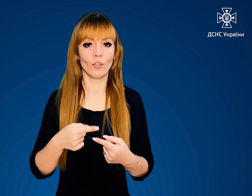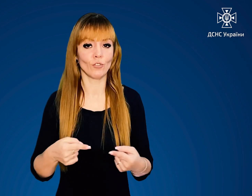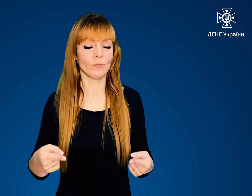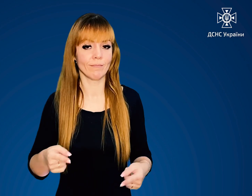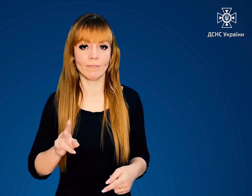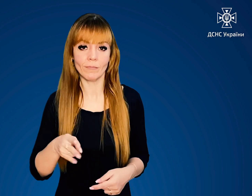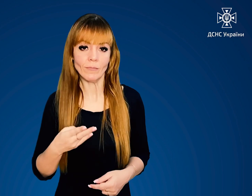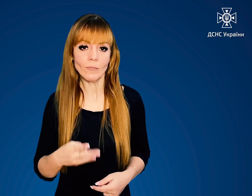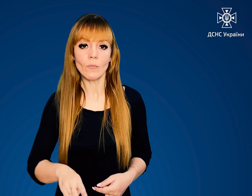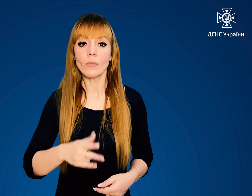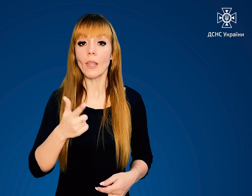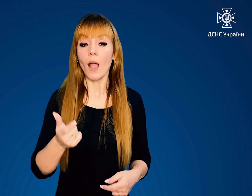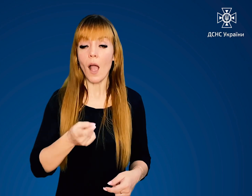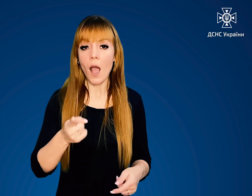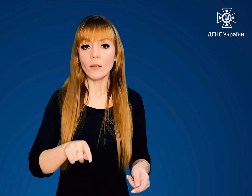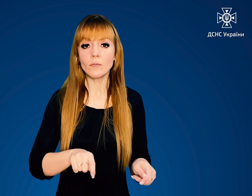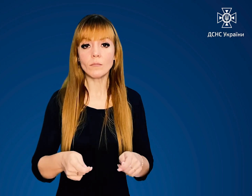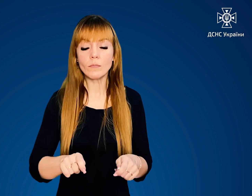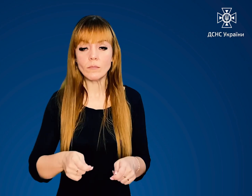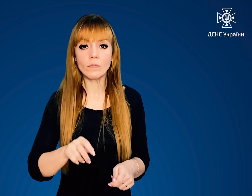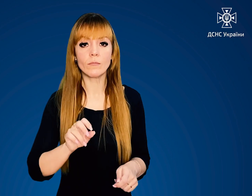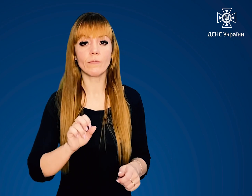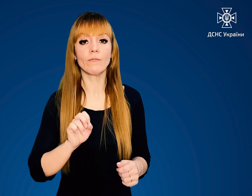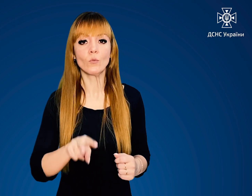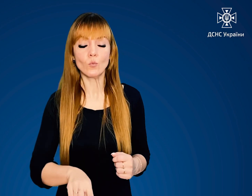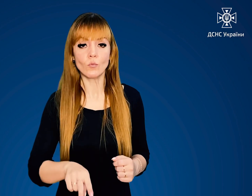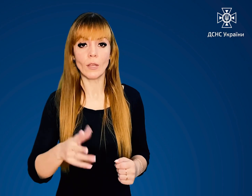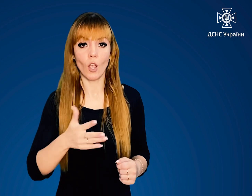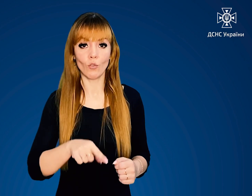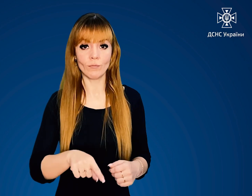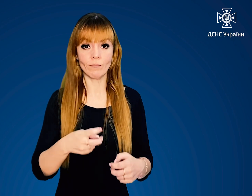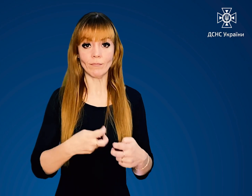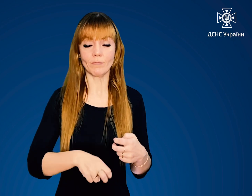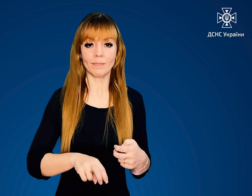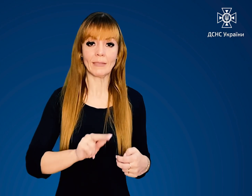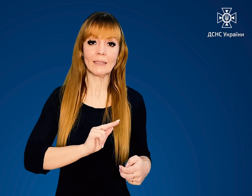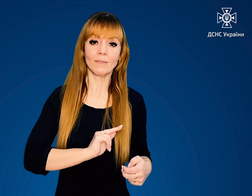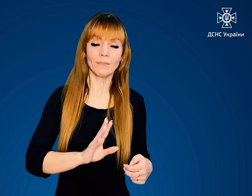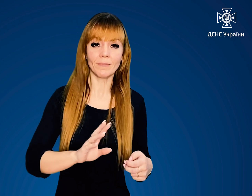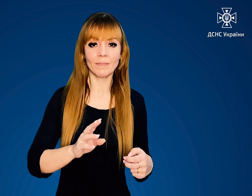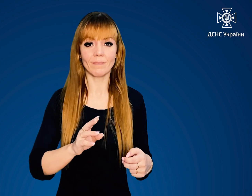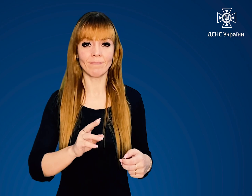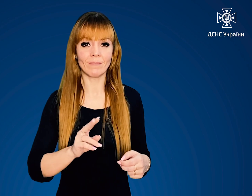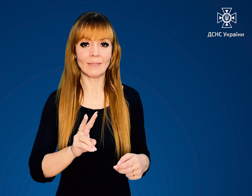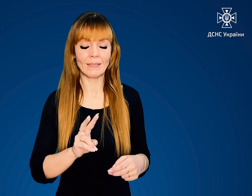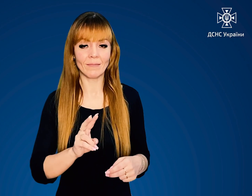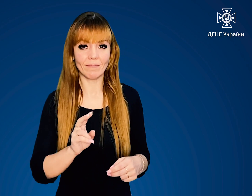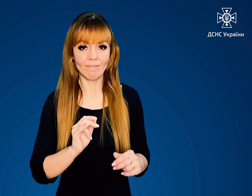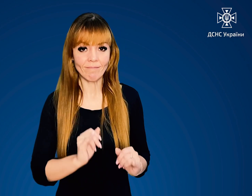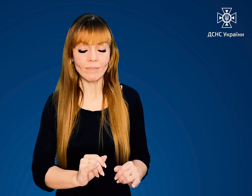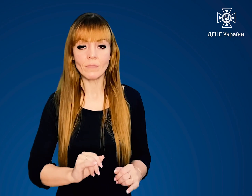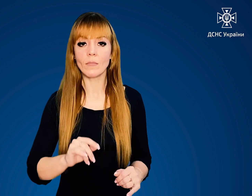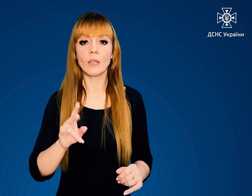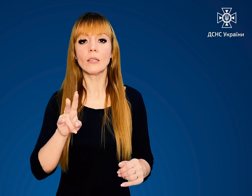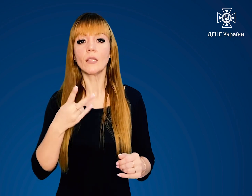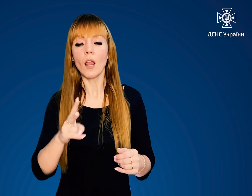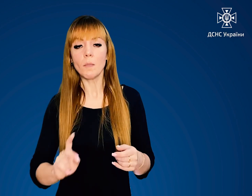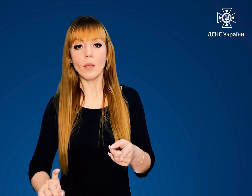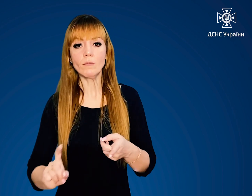Не вмикайте газові прилади при несправних запобіжниках Не прикріплюйте до газових